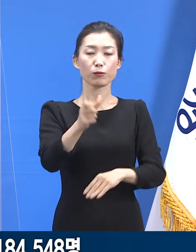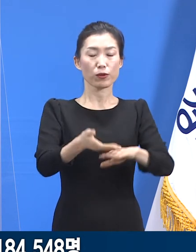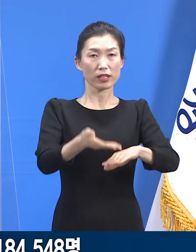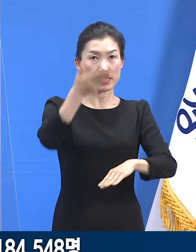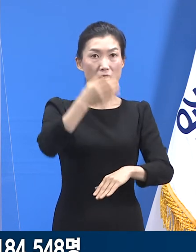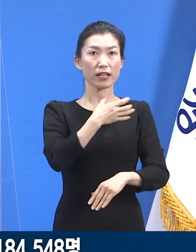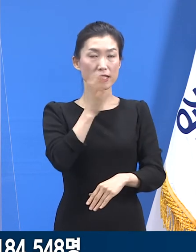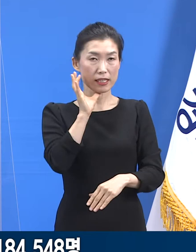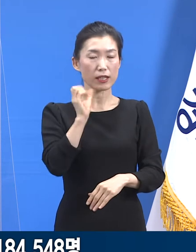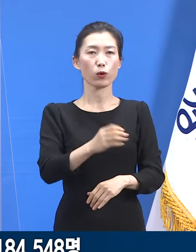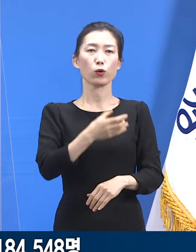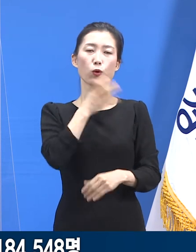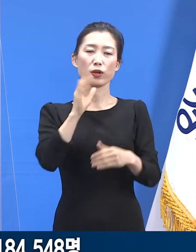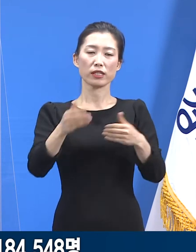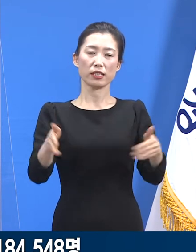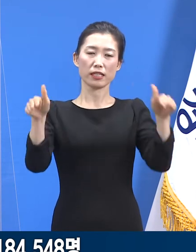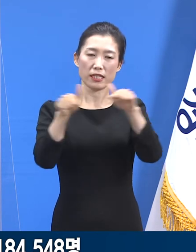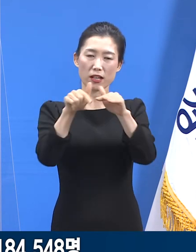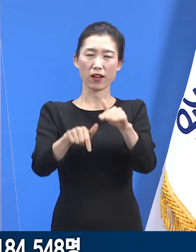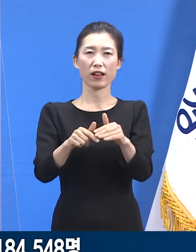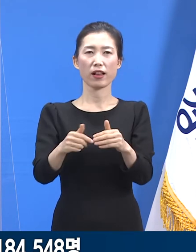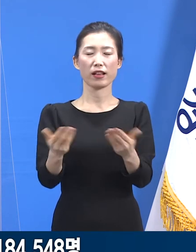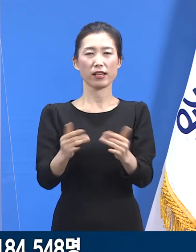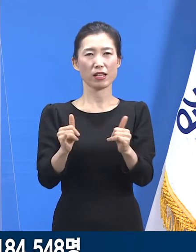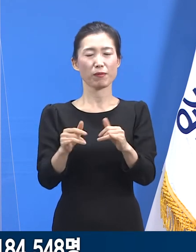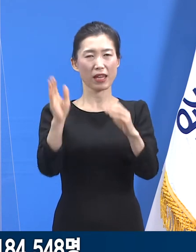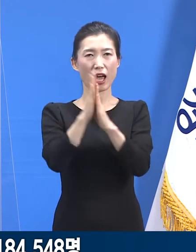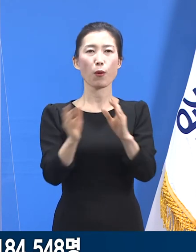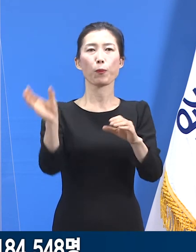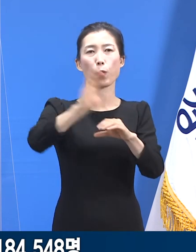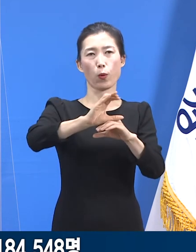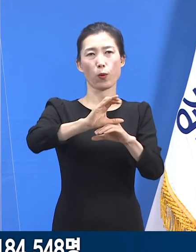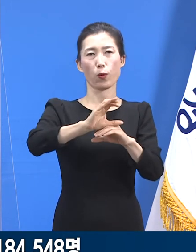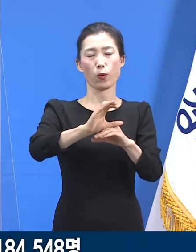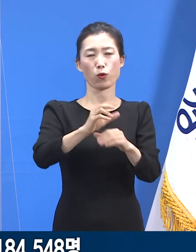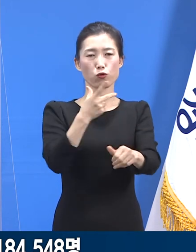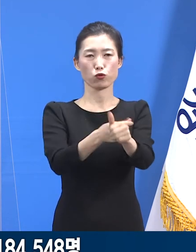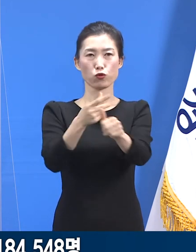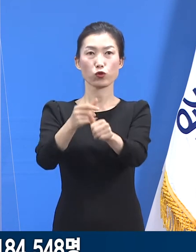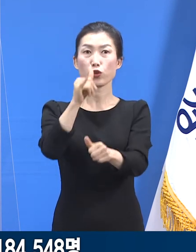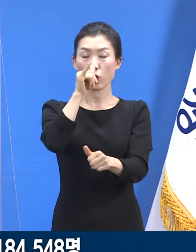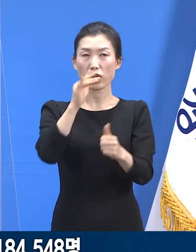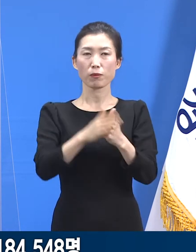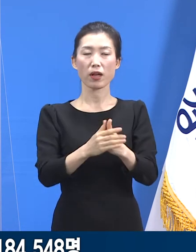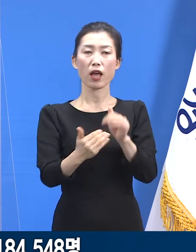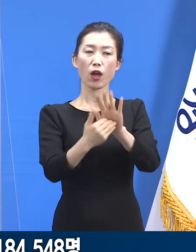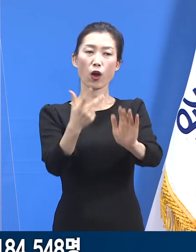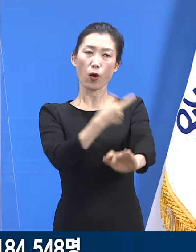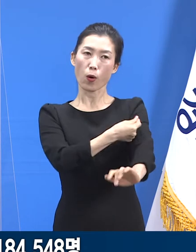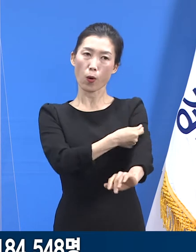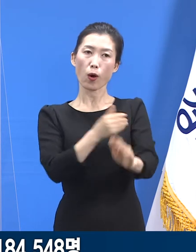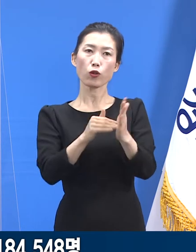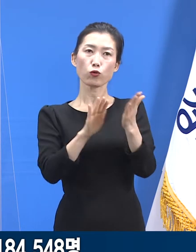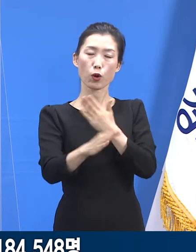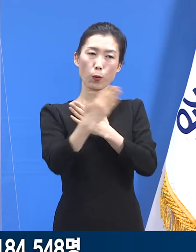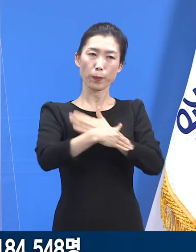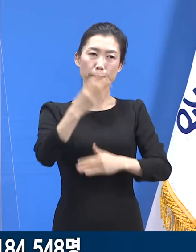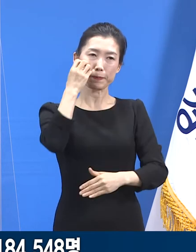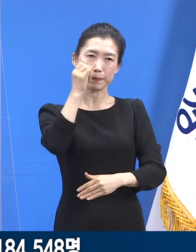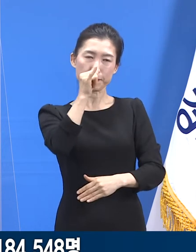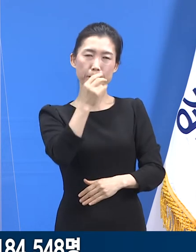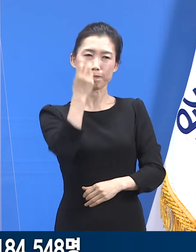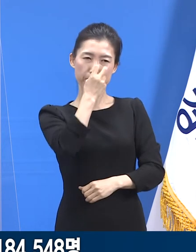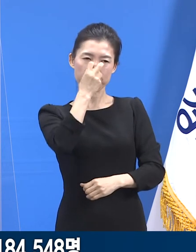노인시설의 입소자들이 새로 추가되는 접종 대상자인 만큼 백신 접종 이상 반응 등에 대해 면밀하게